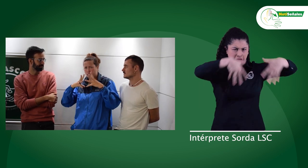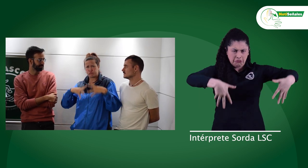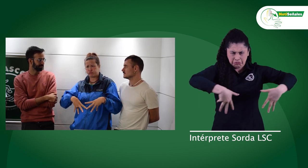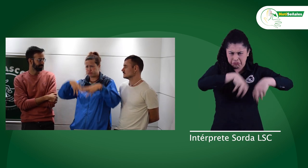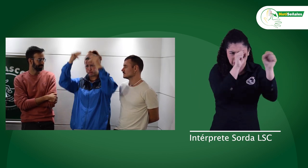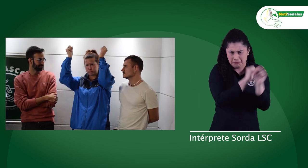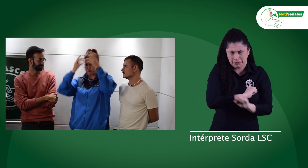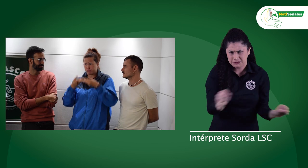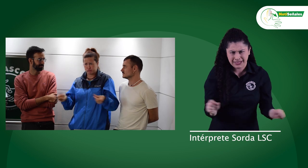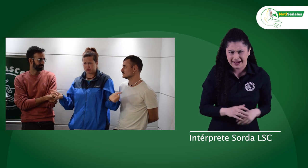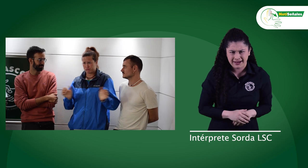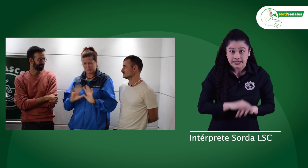afiliación de personas sordas.